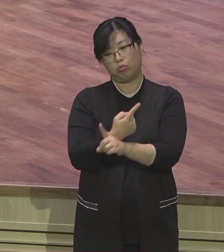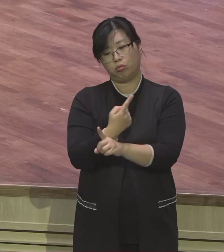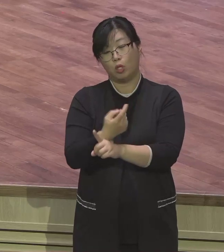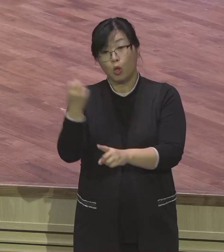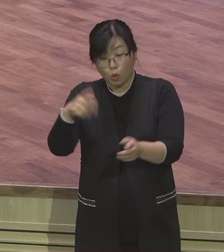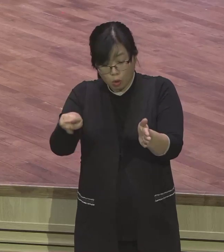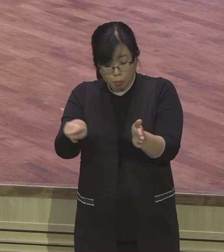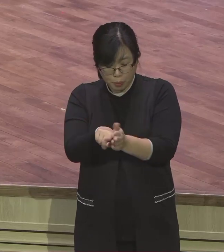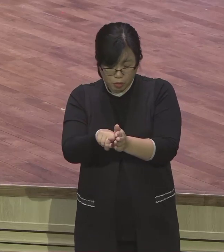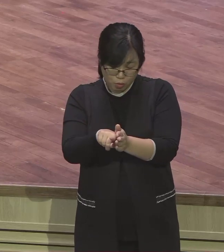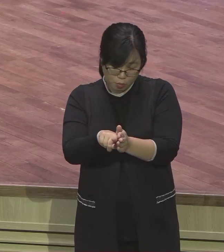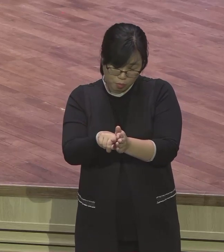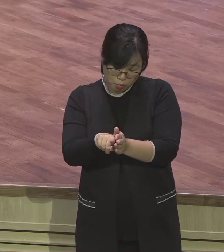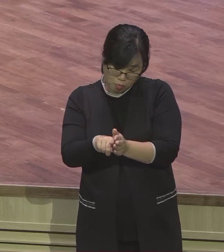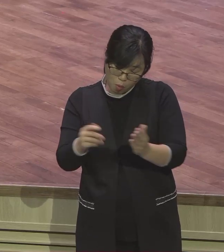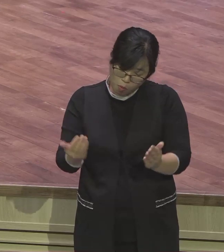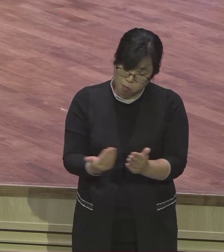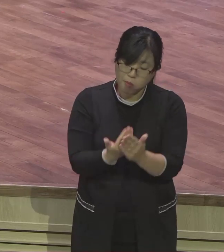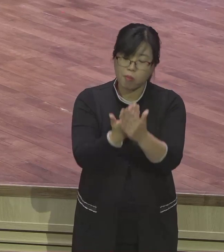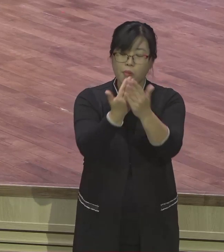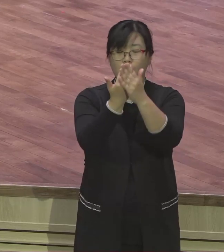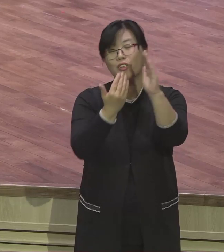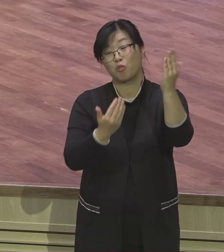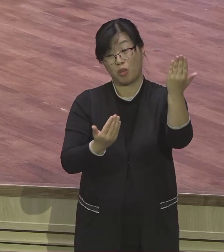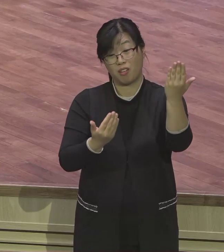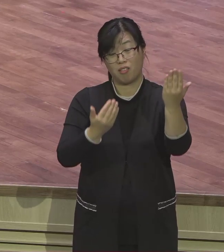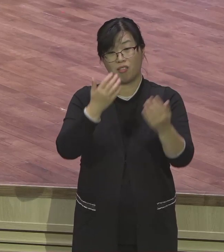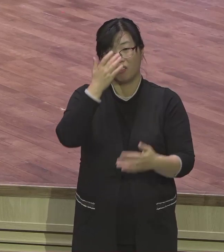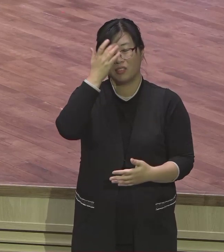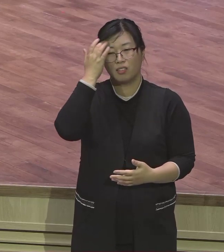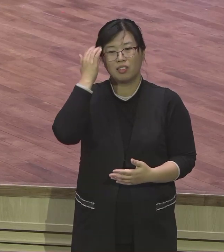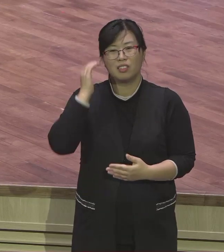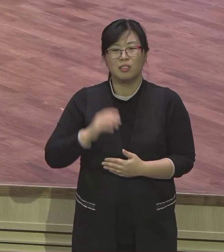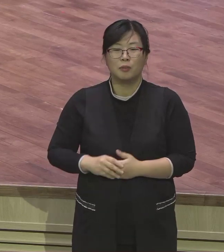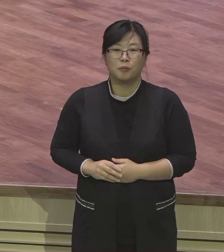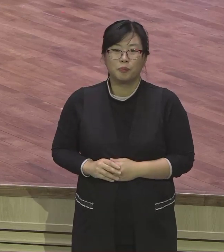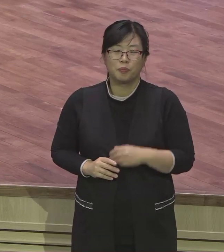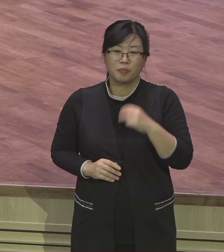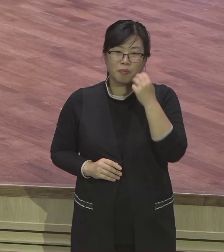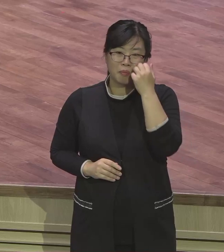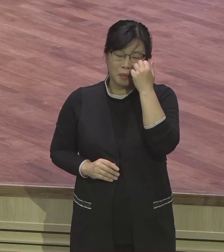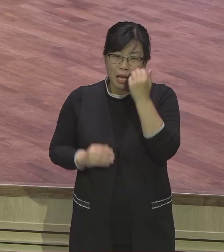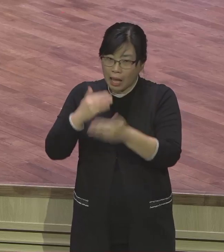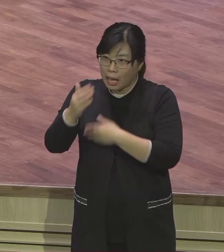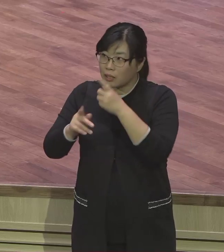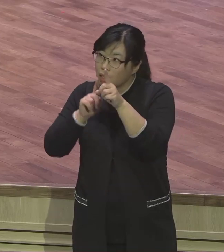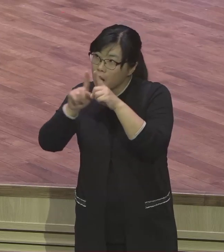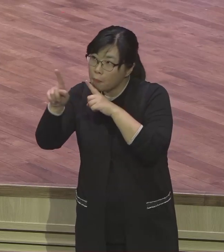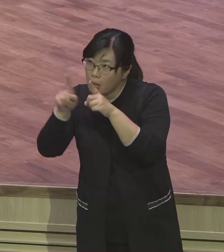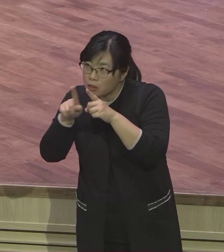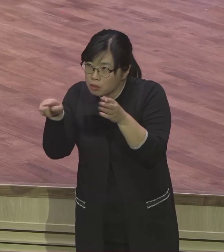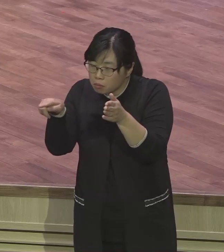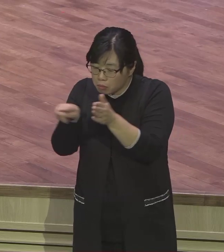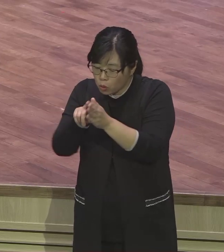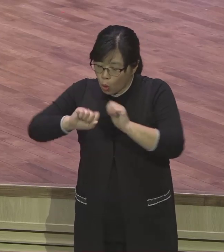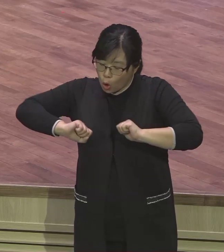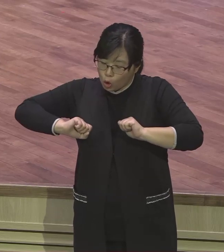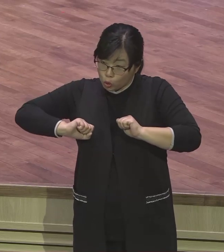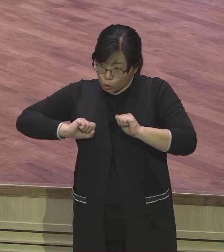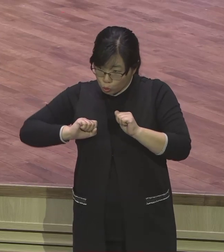달라집니다. 말씀에 순종하는 사람들은요. 하나님 두루고 하는 사람들은요. 말씀을 체험한